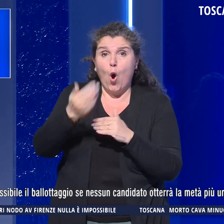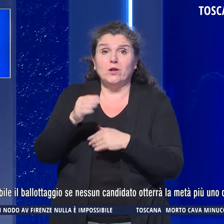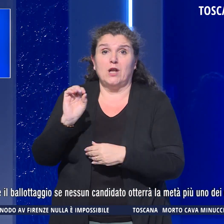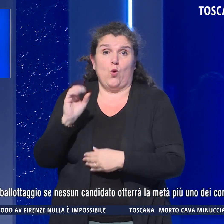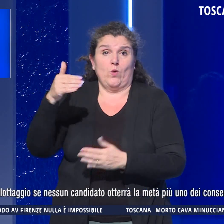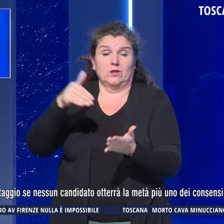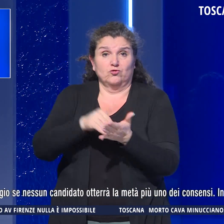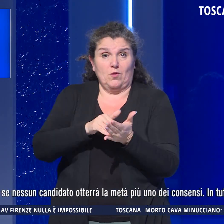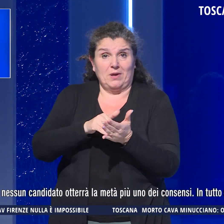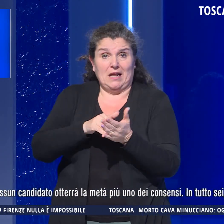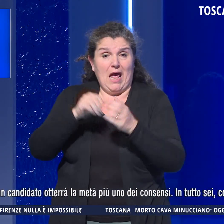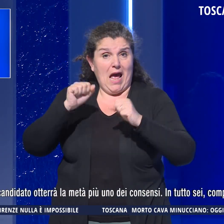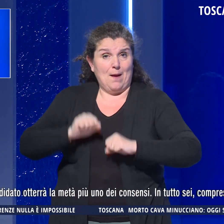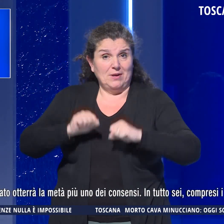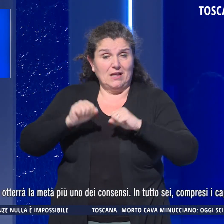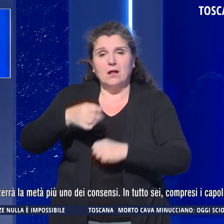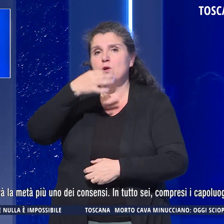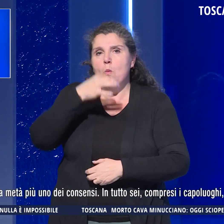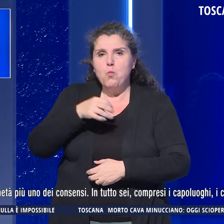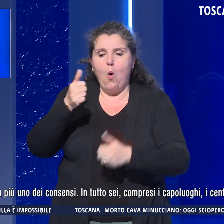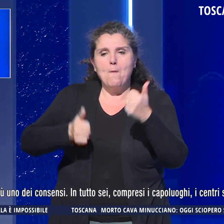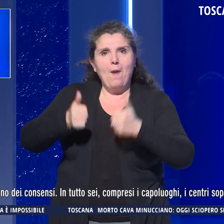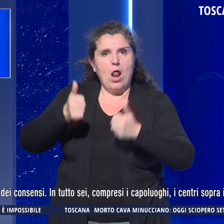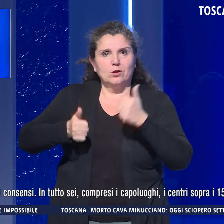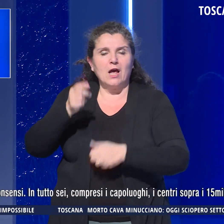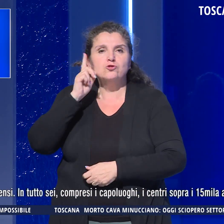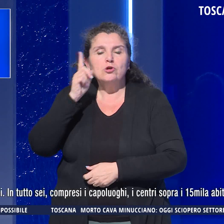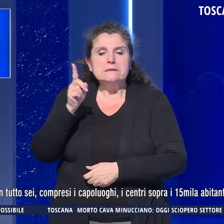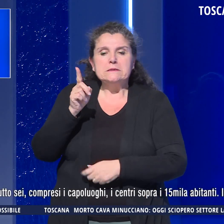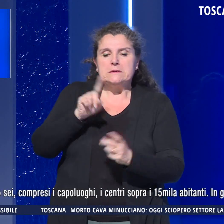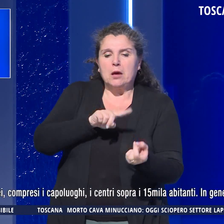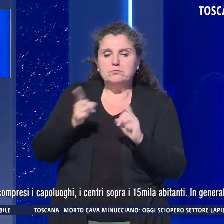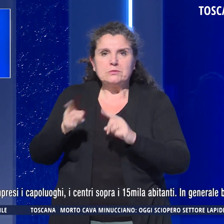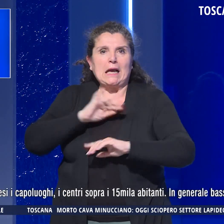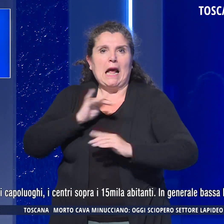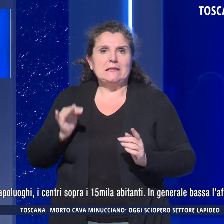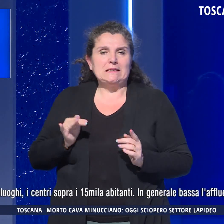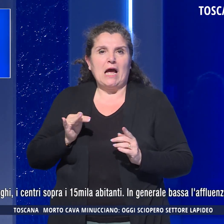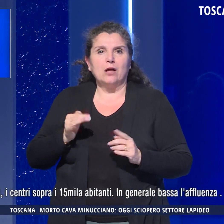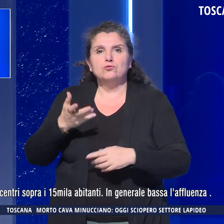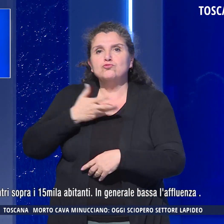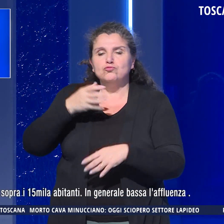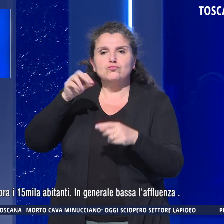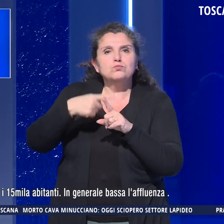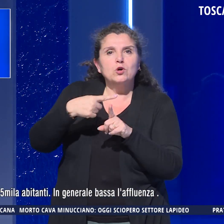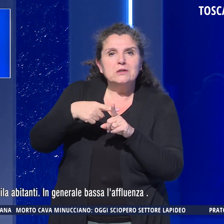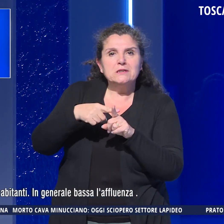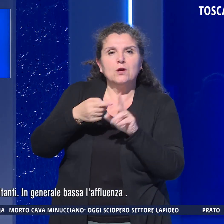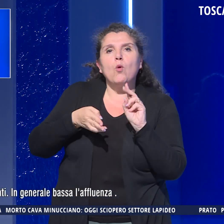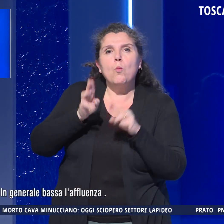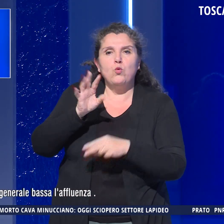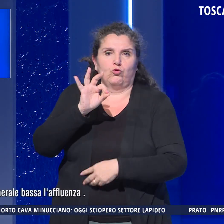abitanti, possibile il ballottaggio. Se nessun candidato ottiene la metà più uno dei consensi.